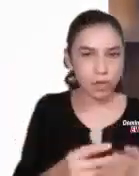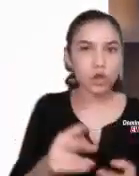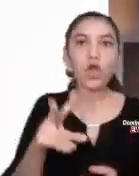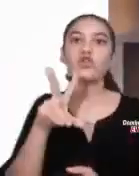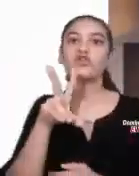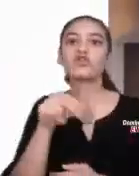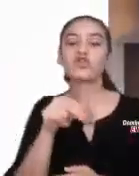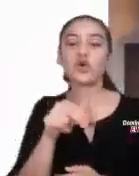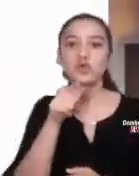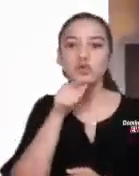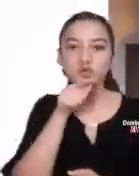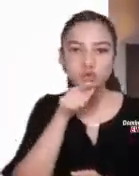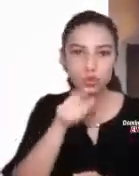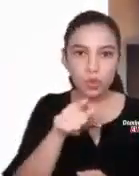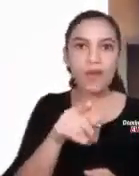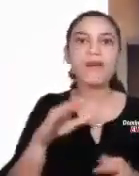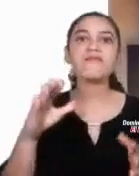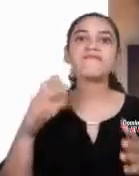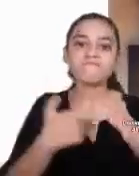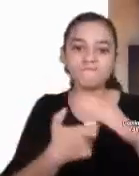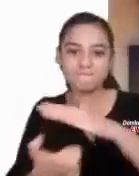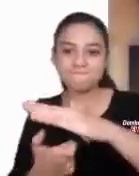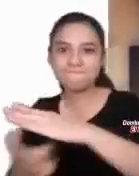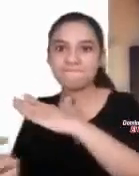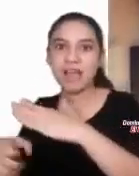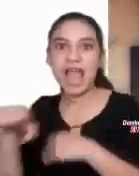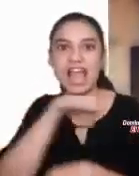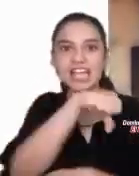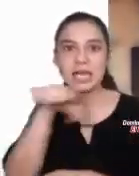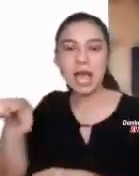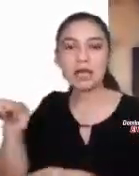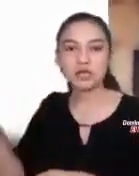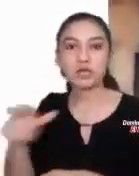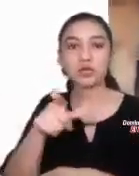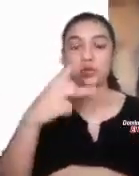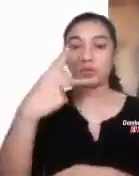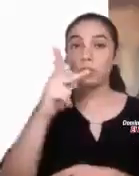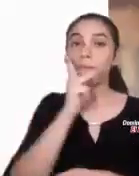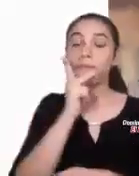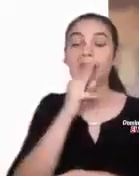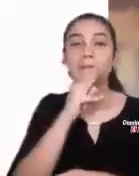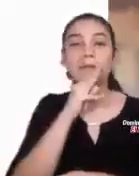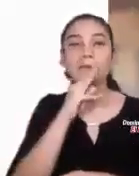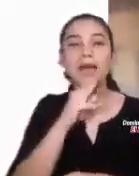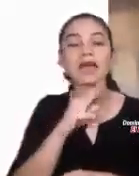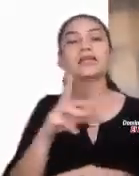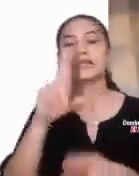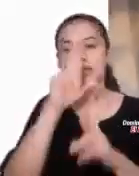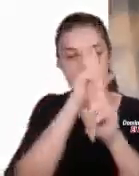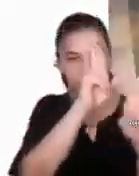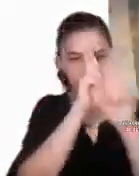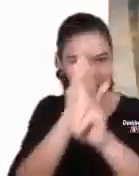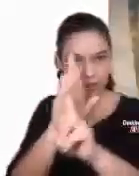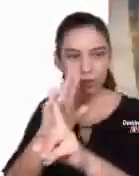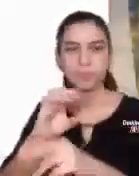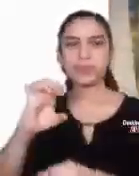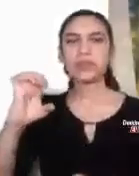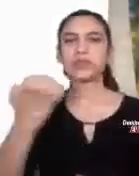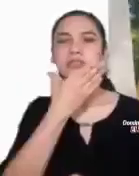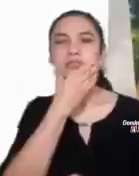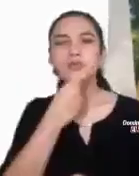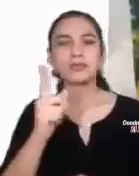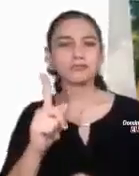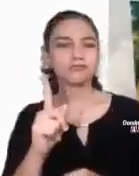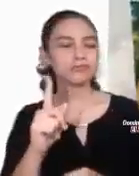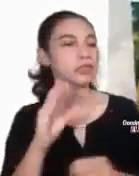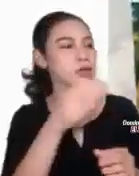cometerás fraudes, honrarás a tu padre y a tu madre. Entonces el joven le contestó, Maestro, todo eso lo he